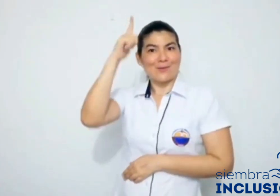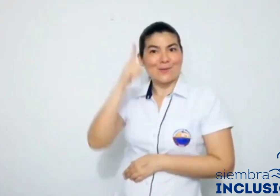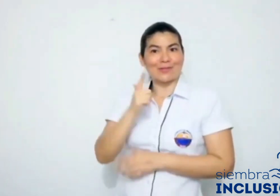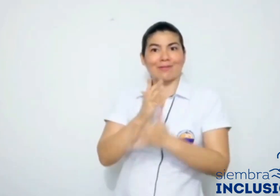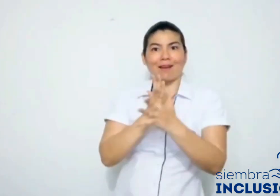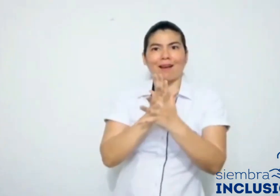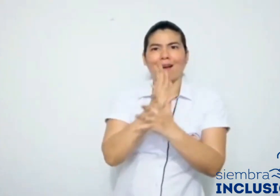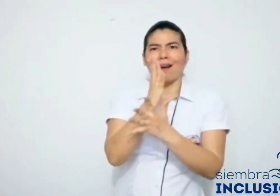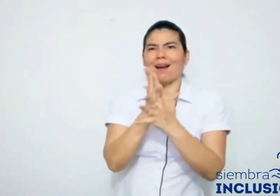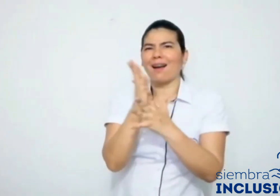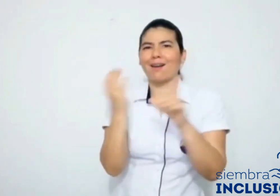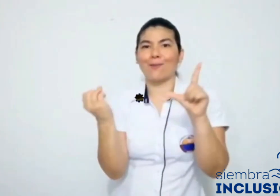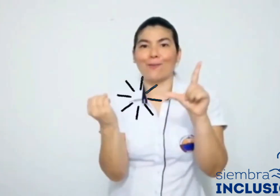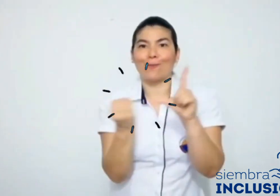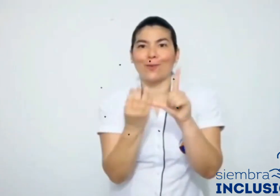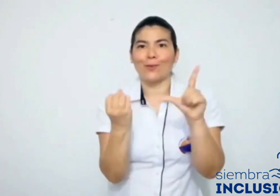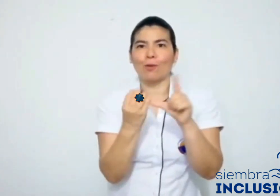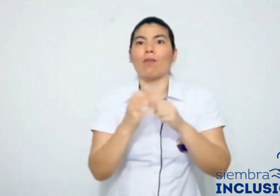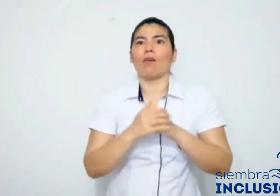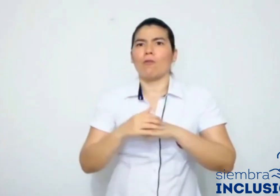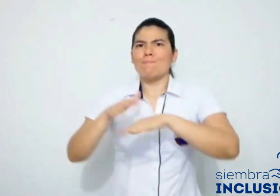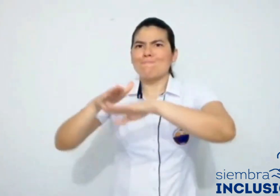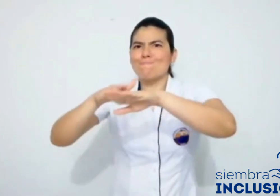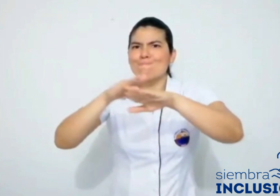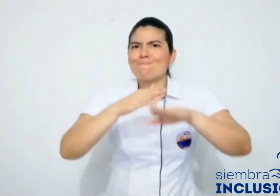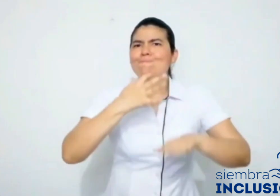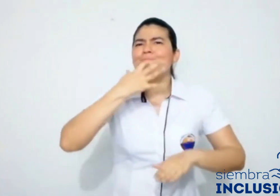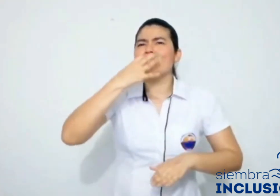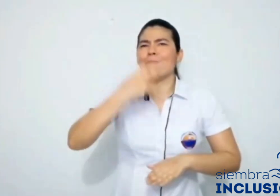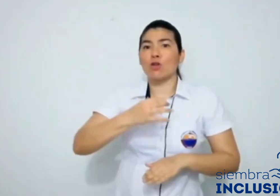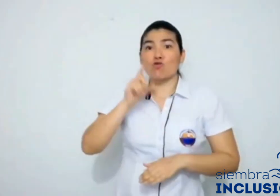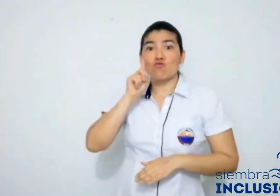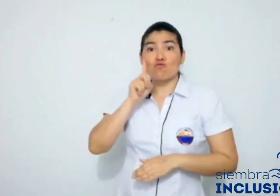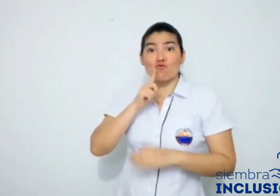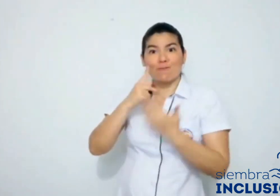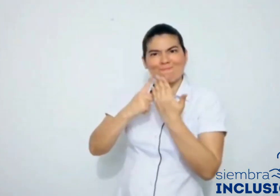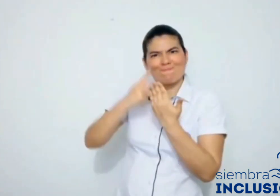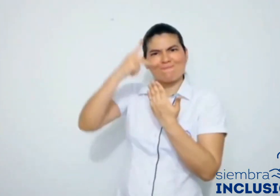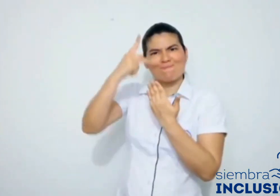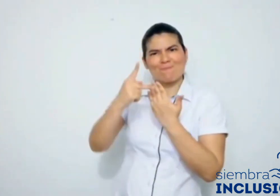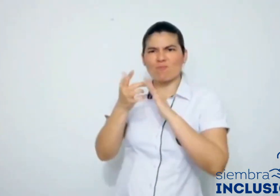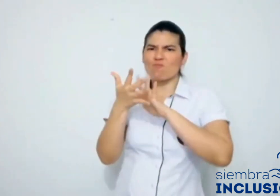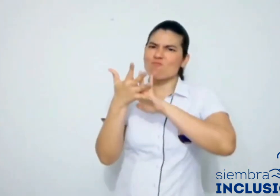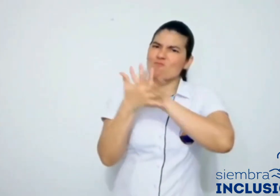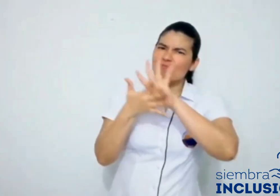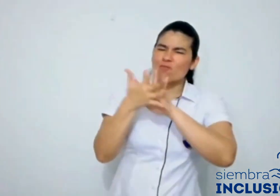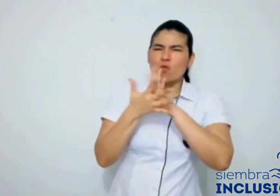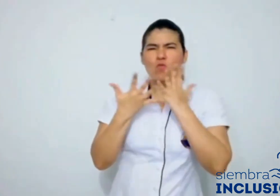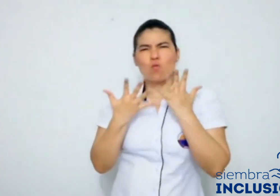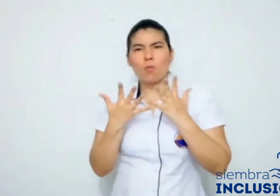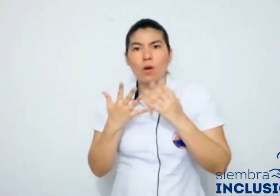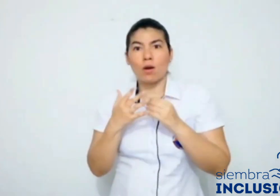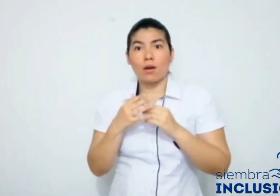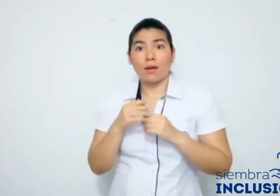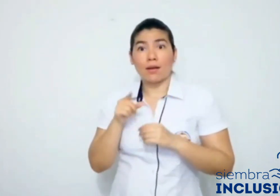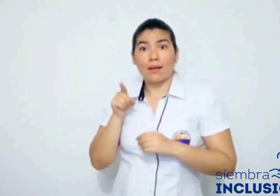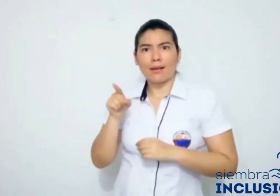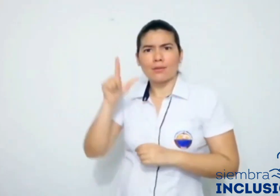programa de licenciatura en informática, con base en el proyecto Incluyeme de un